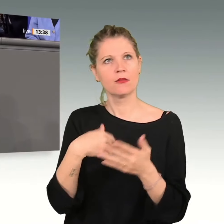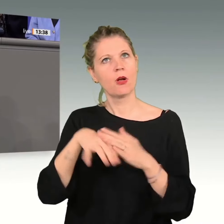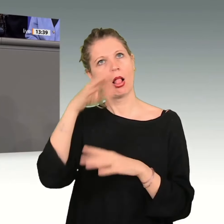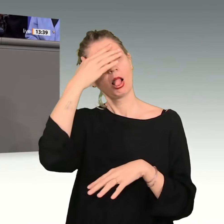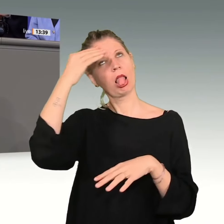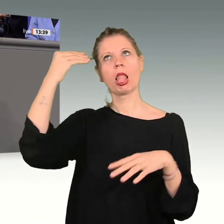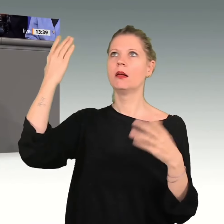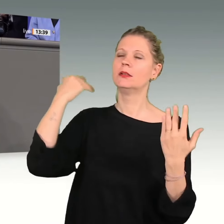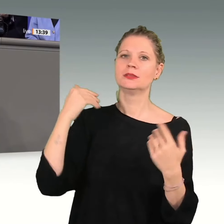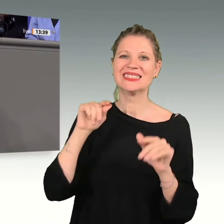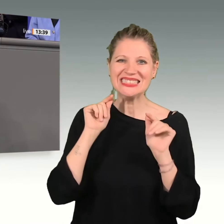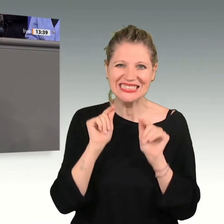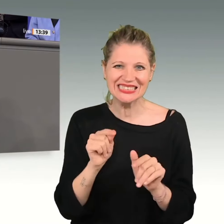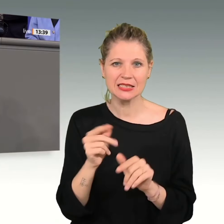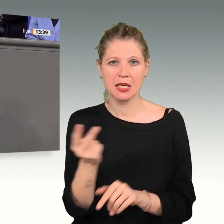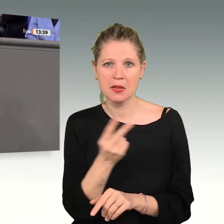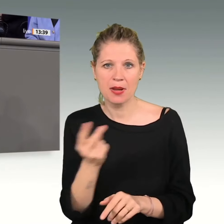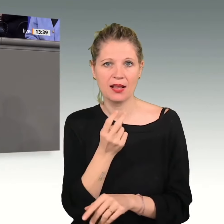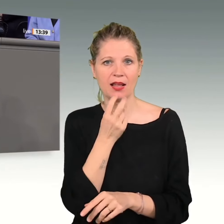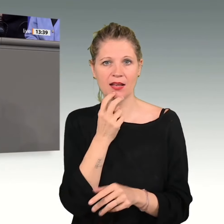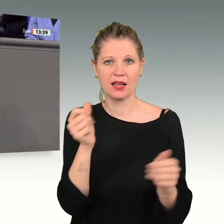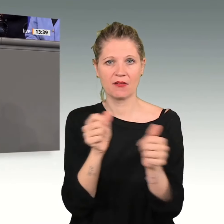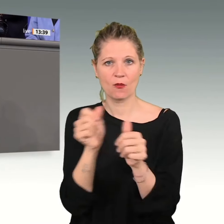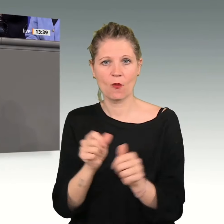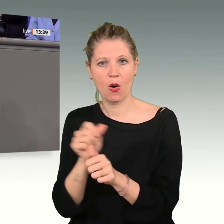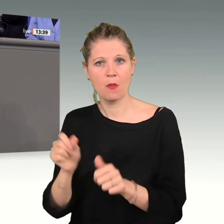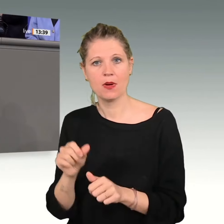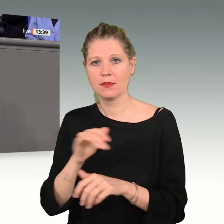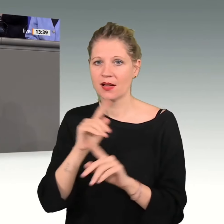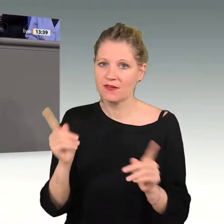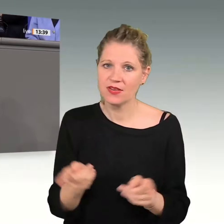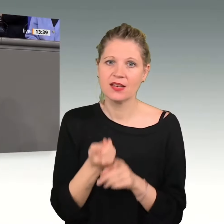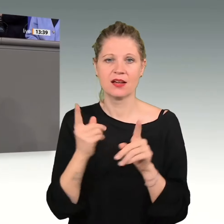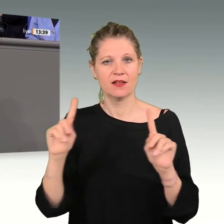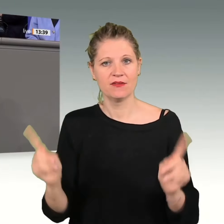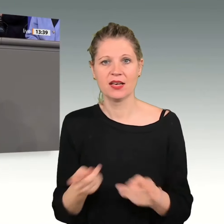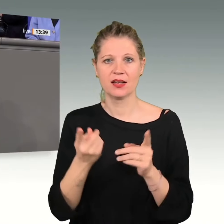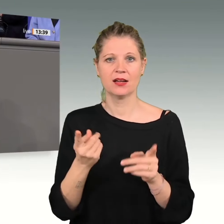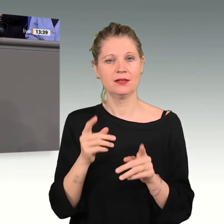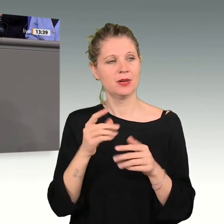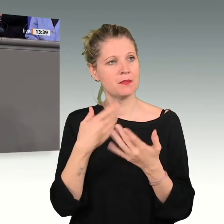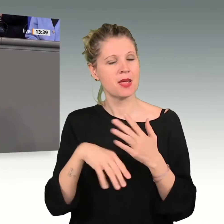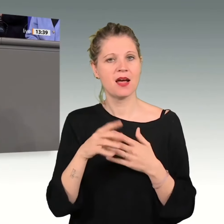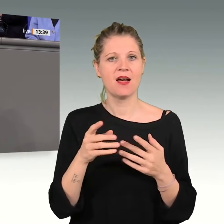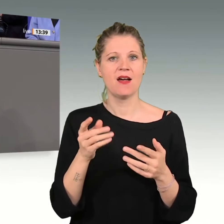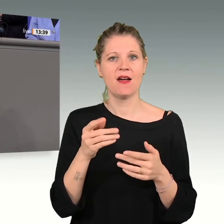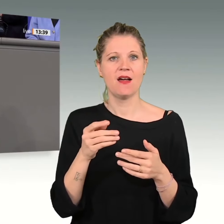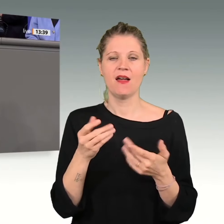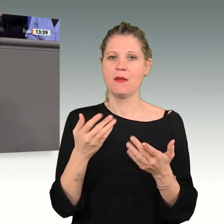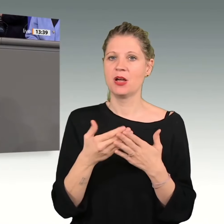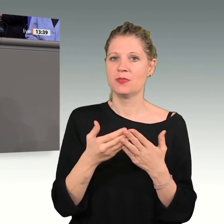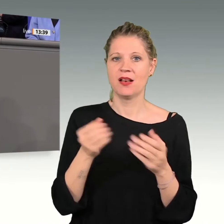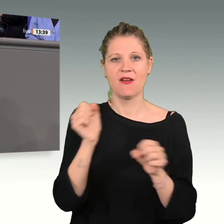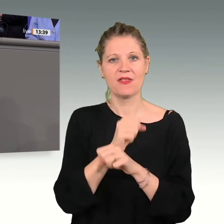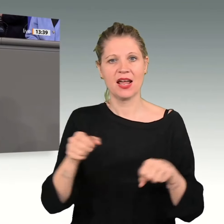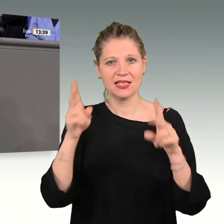dass es genau diese Energieformen sind, die immer wieder mit massiven Eingriffen in Freiheitsrechte, in Eigentumsrechte